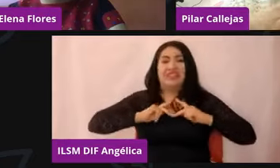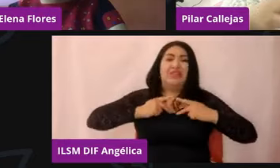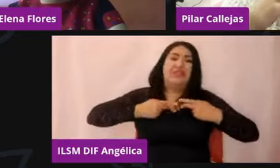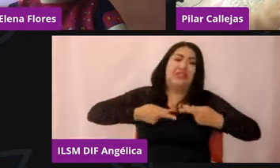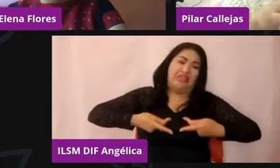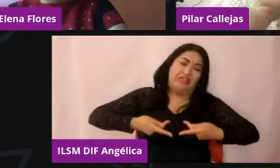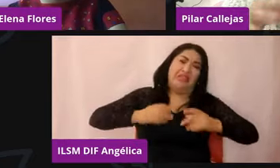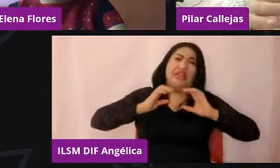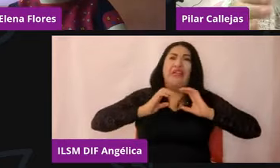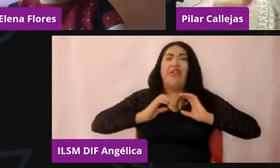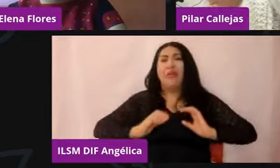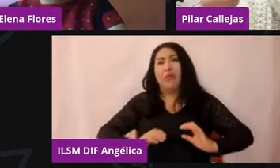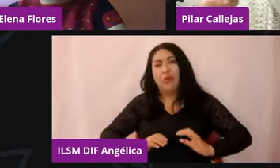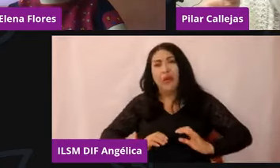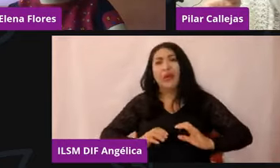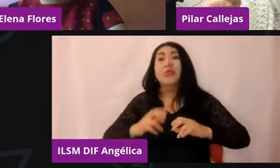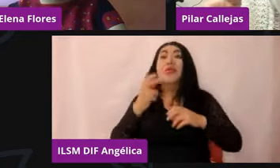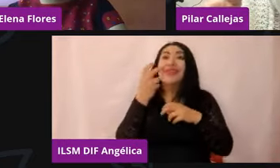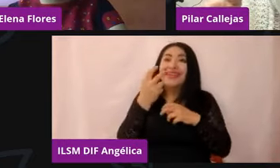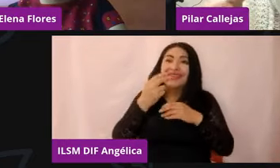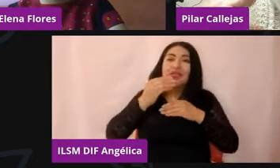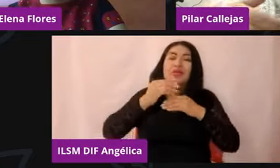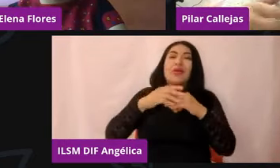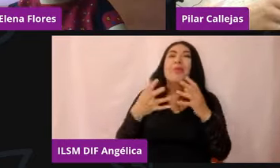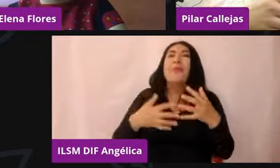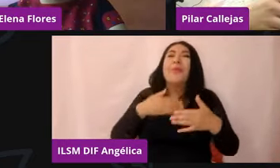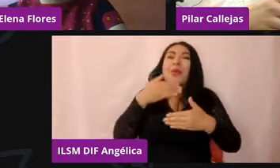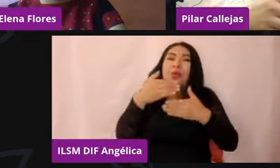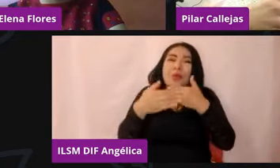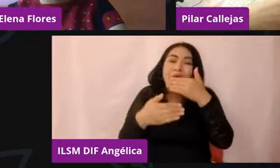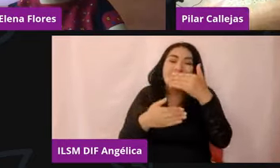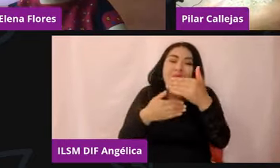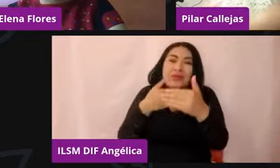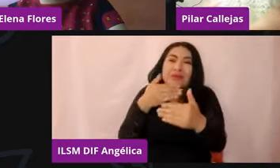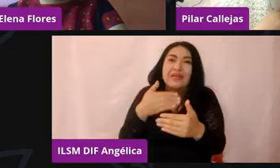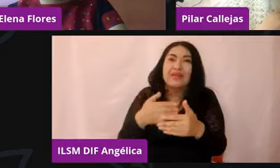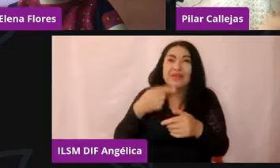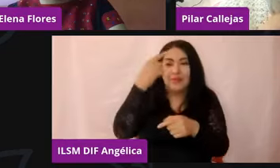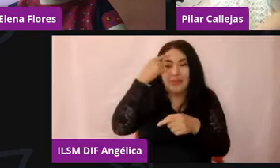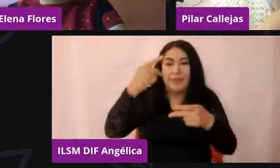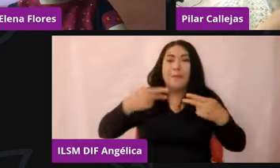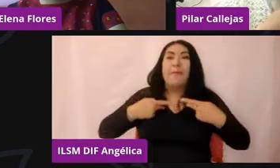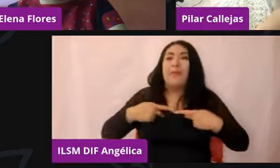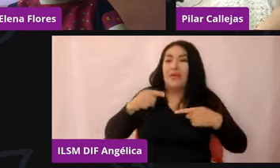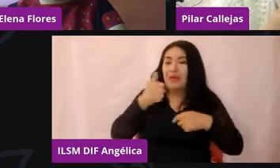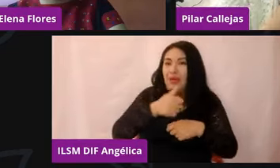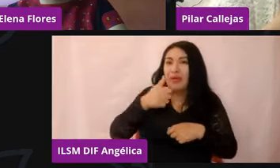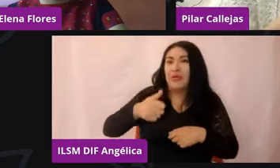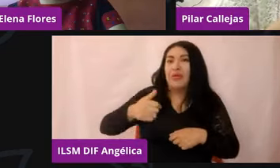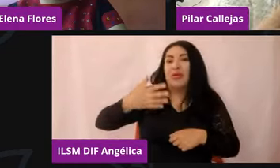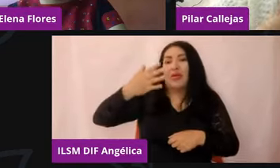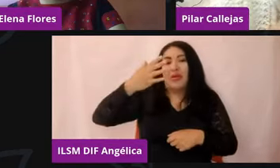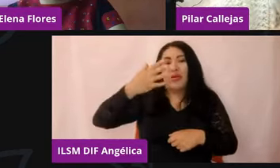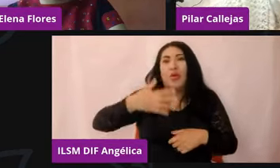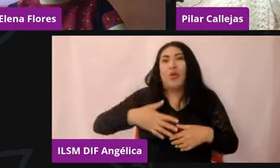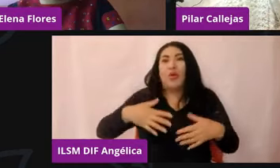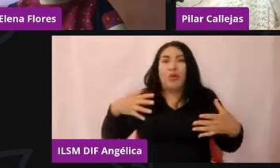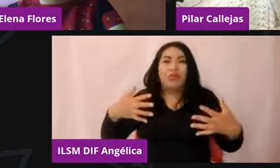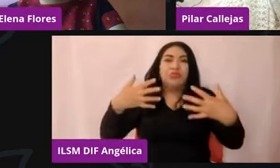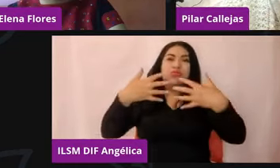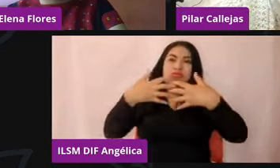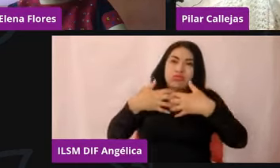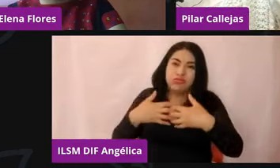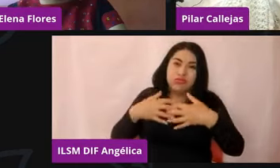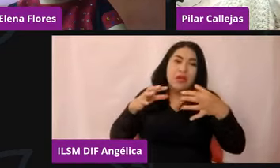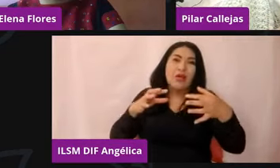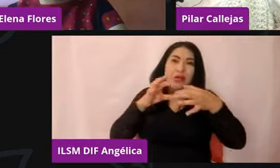sí, de un proceso de adaptación, entonces, ¿qué se puede hacer? Antes que otra cosa,